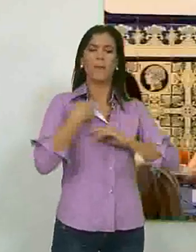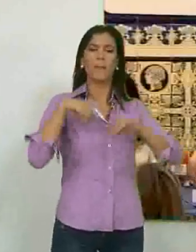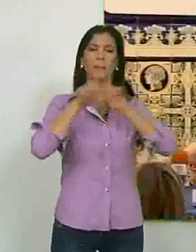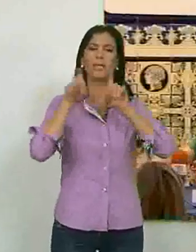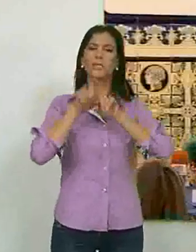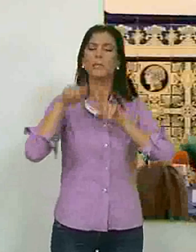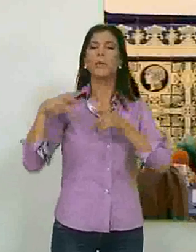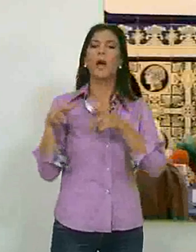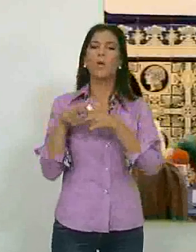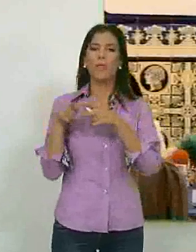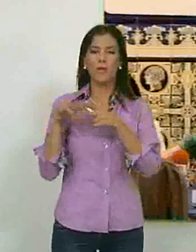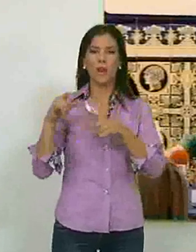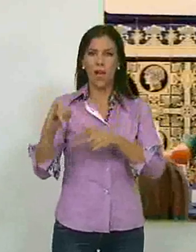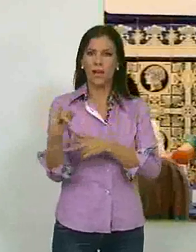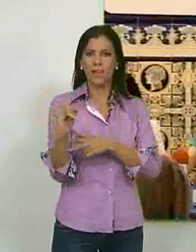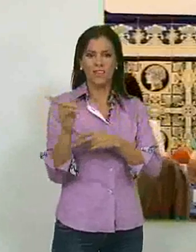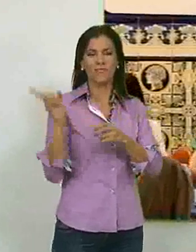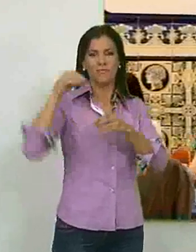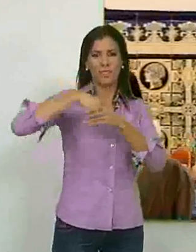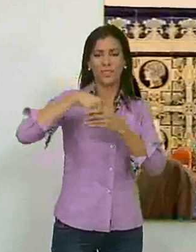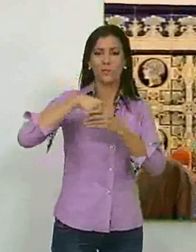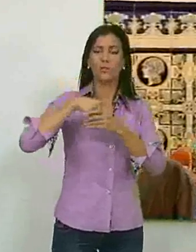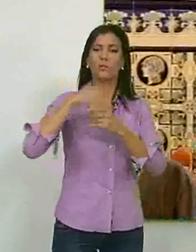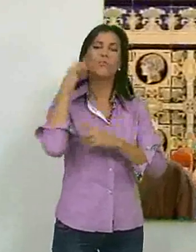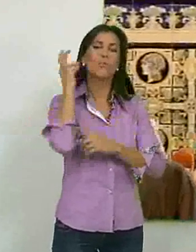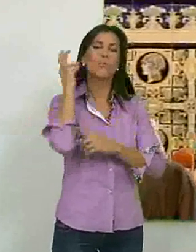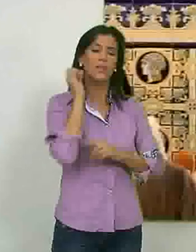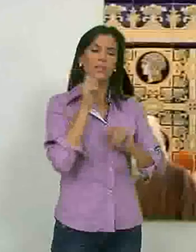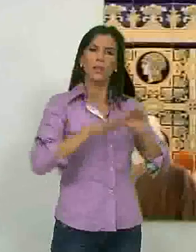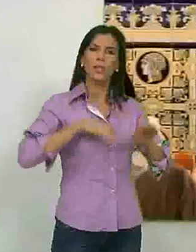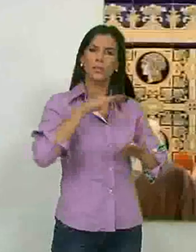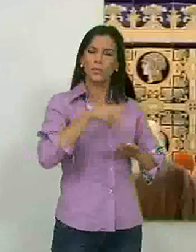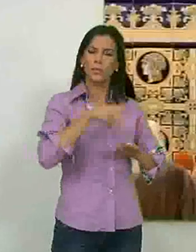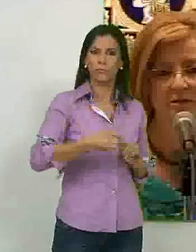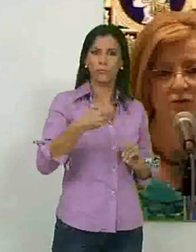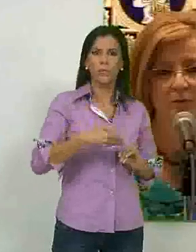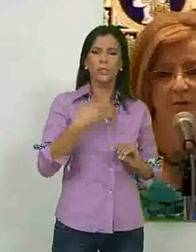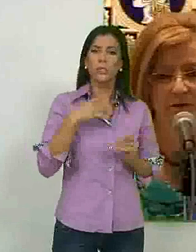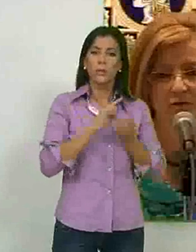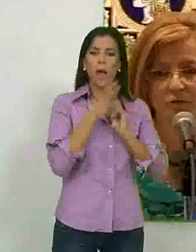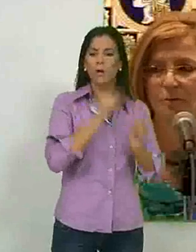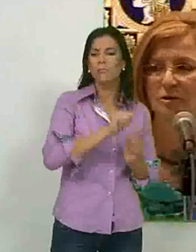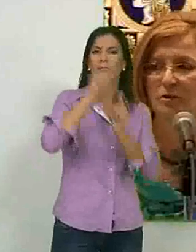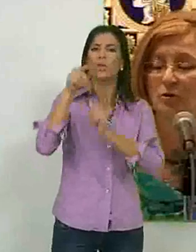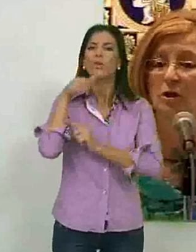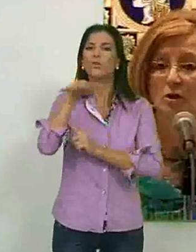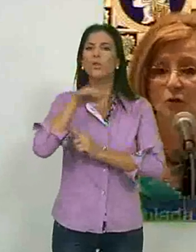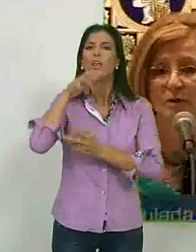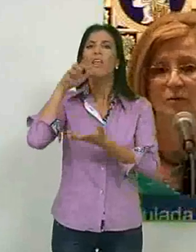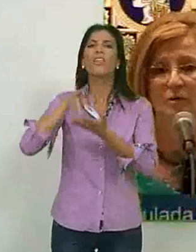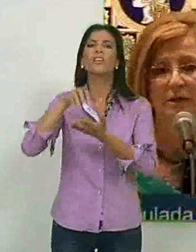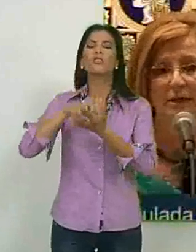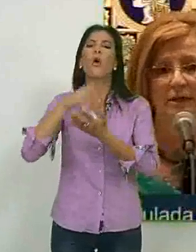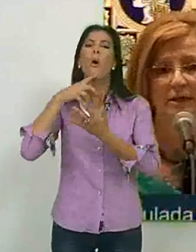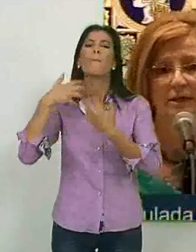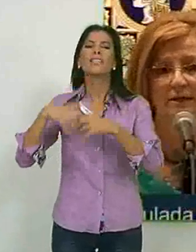junto con la agrupación que aglutina a estas féminas. La iniciativa cambia su ubicación y tendrá lugar en el centro